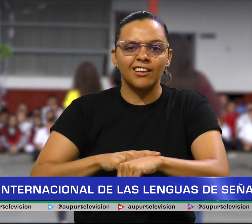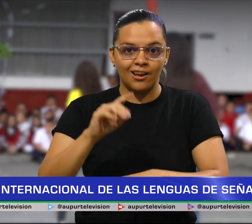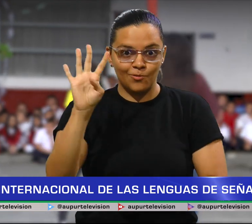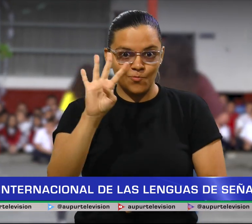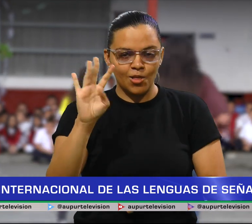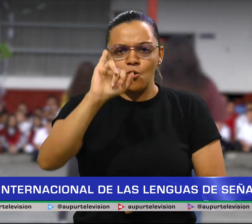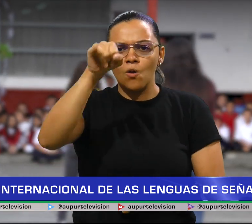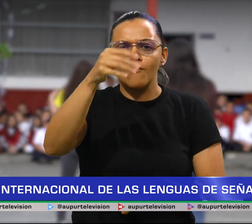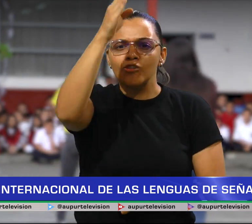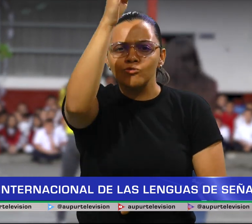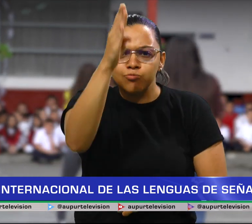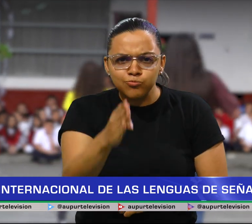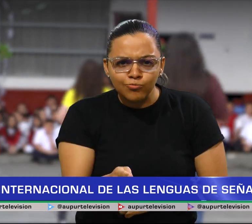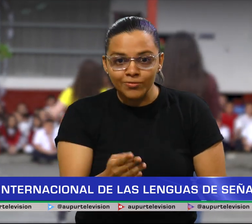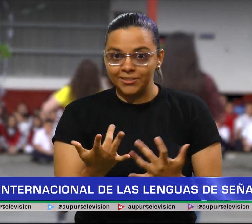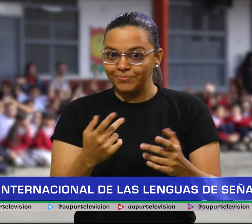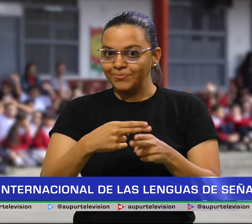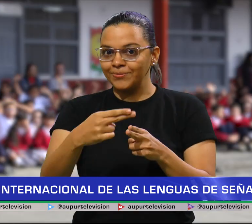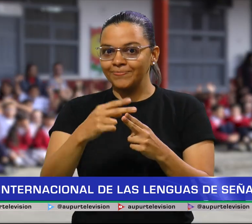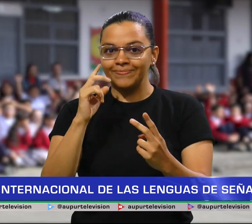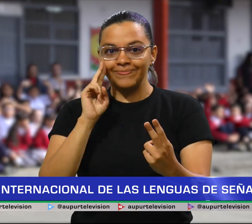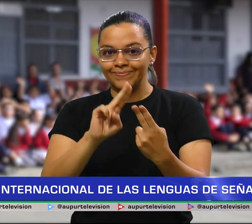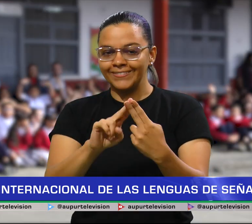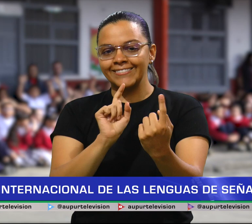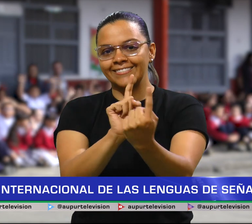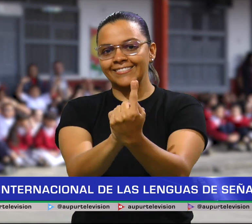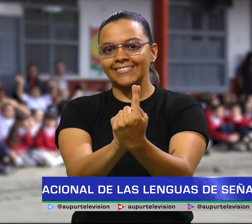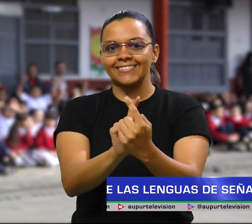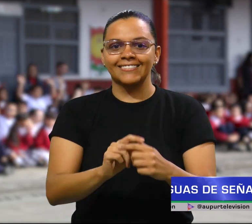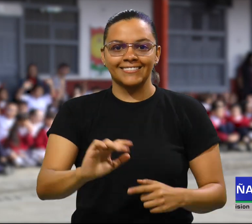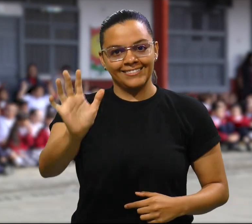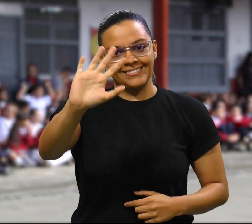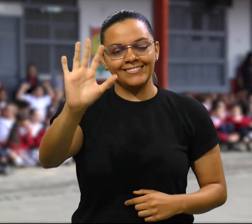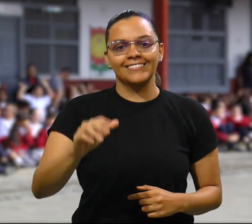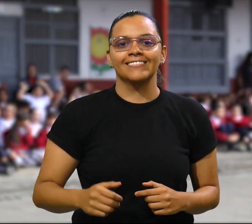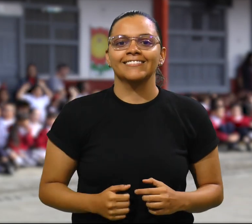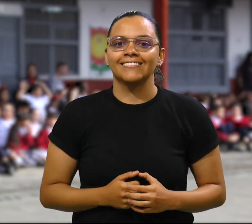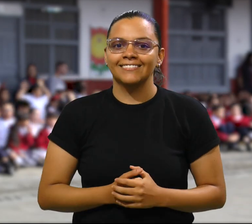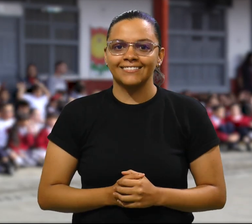la tarde en la sede de bachillerato. Espero verte allí.